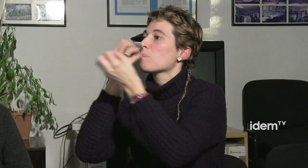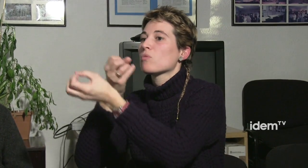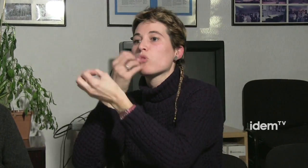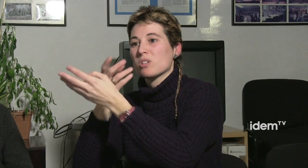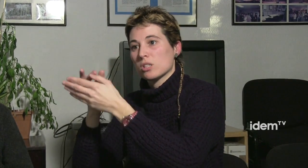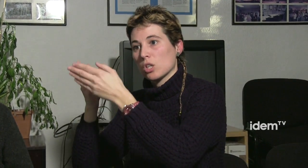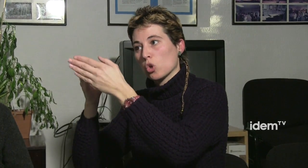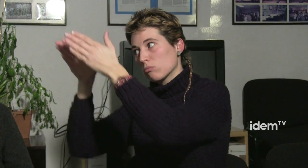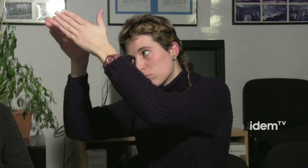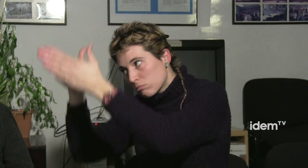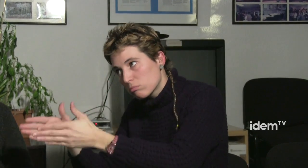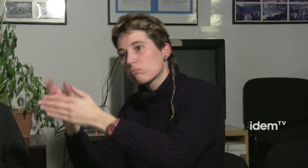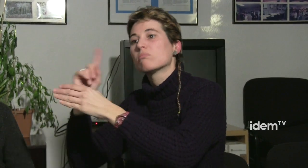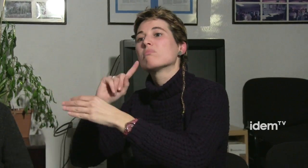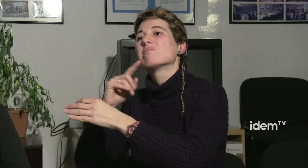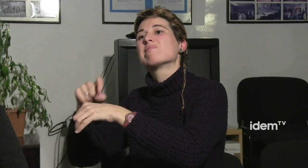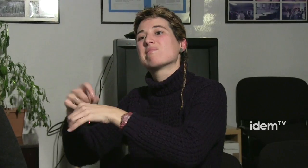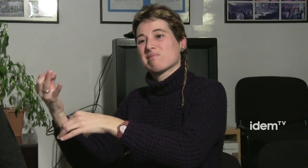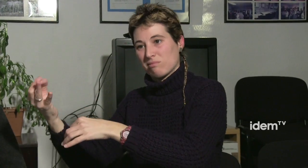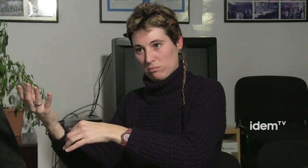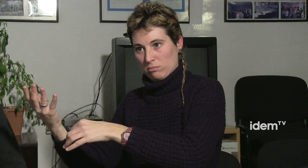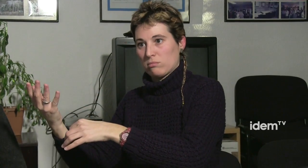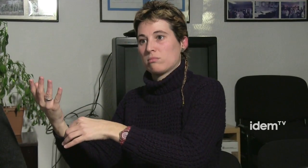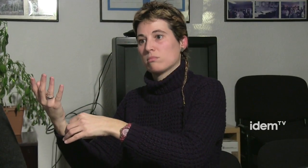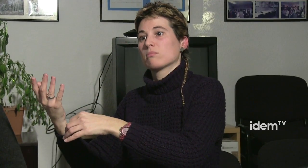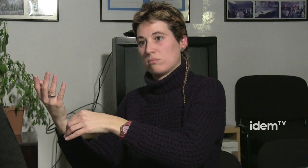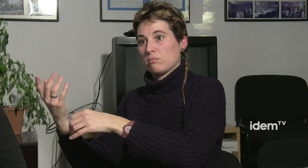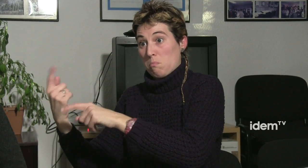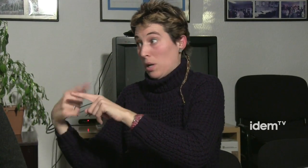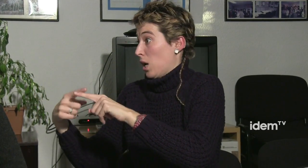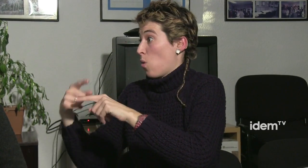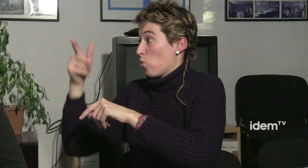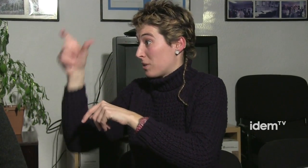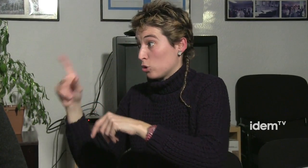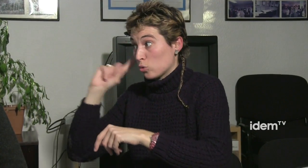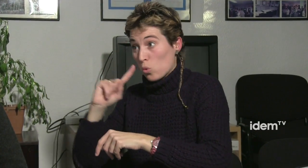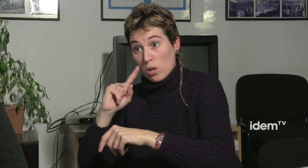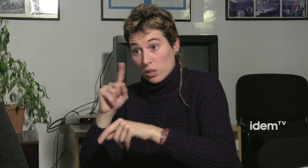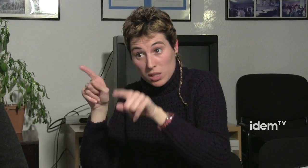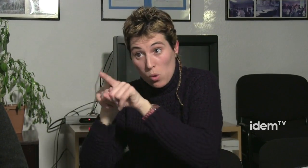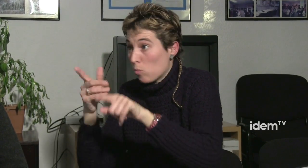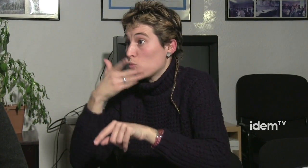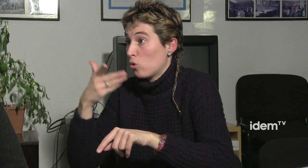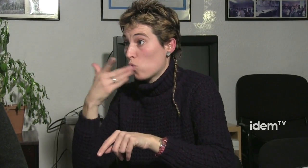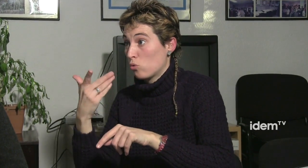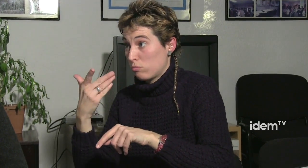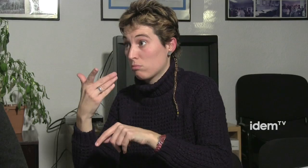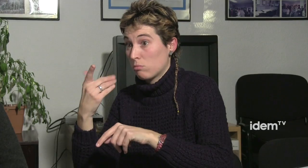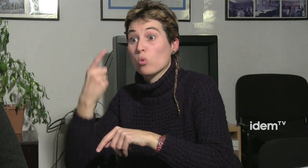contactar amb les empreses, donar-los informació de què representa, ser una persona sorda, una persona sorda és